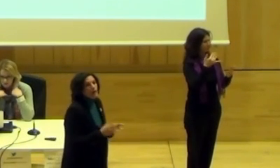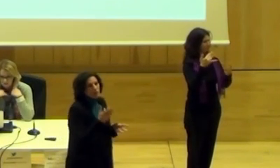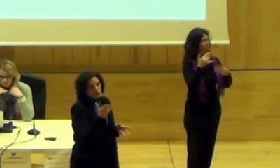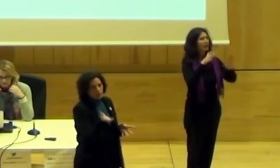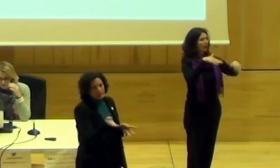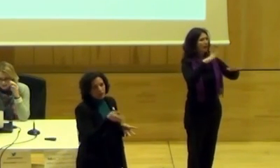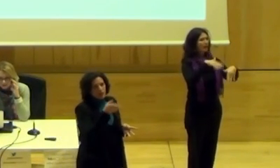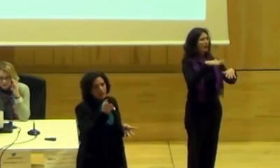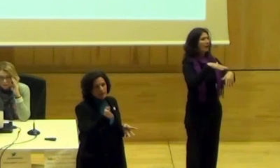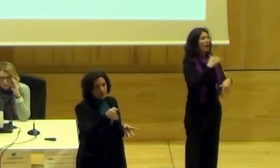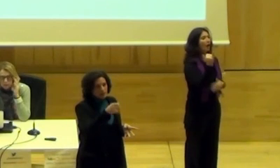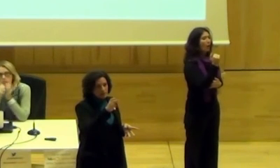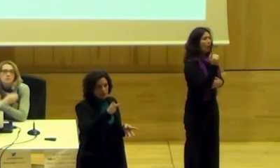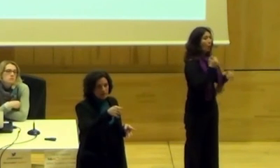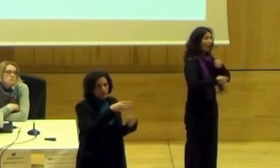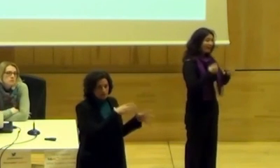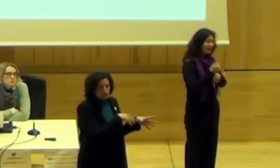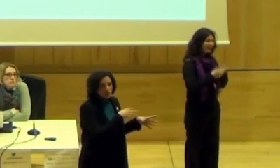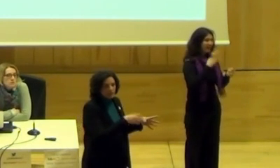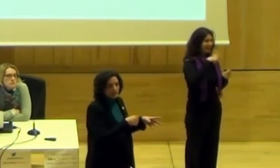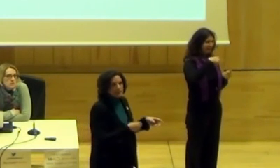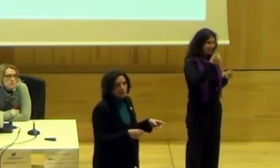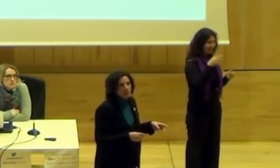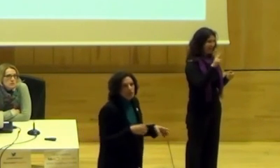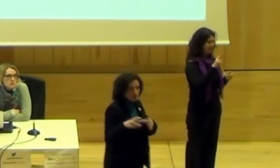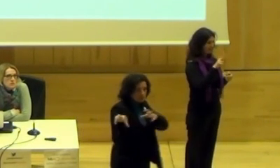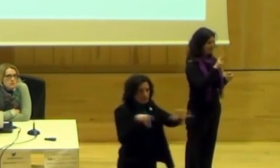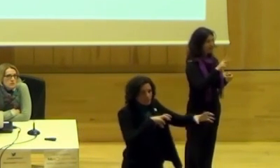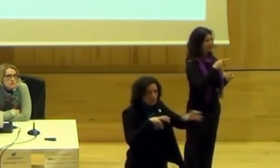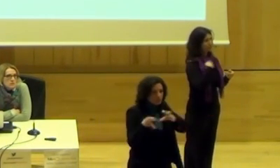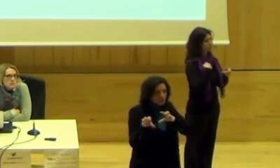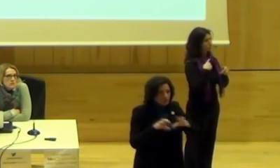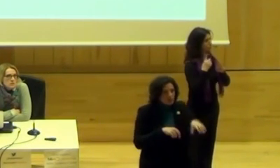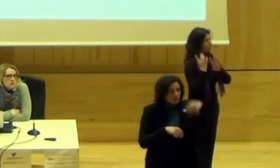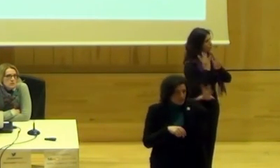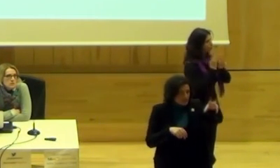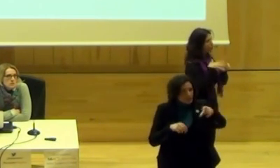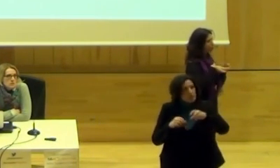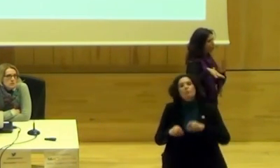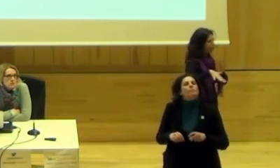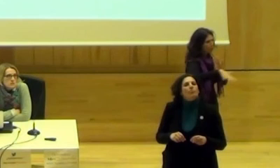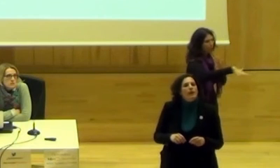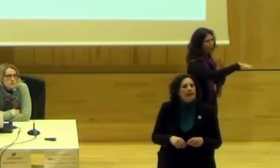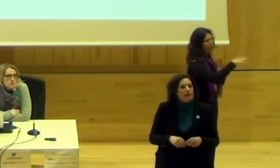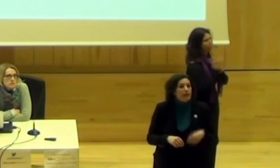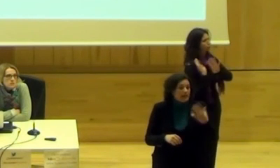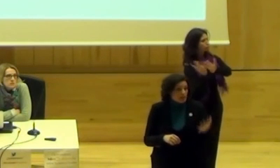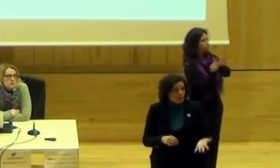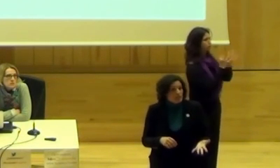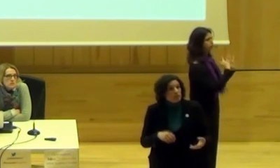más, más. Ah, bueno. Por Quina Aguara, Selen Martín Vivaldo, la primera de mujeres del cine. O vamos a ir pasando por diferentes zonas. Mariana y Enrique.